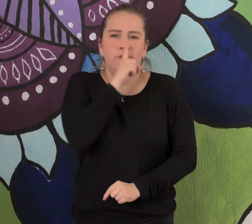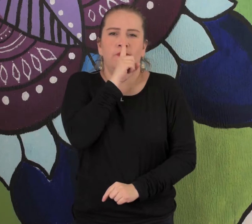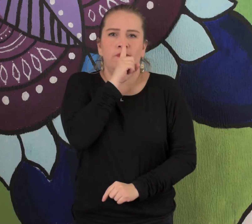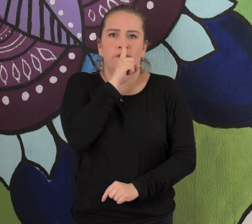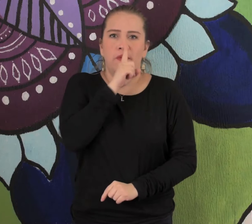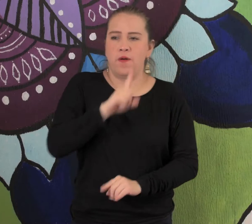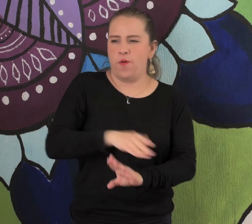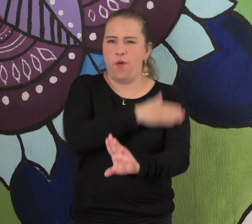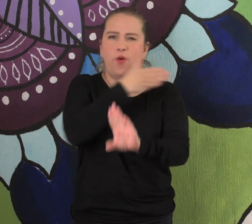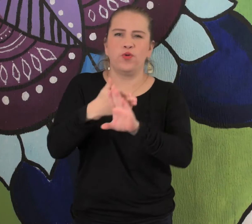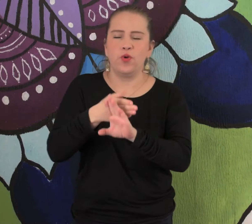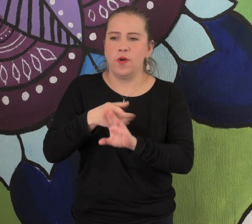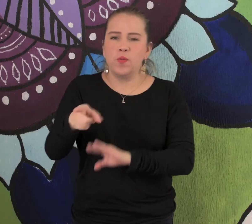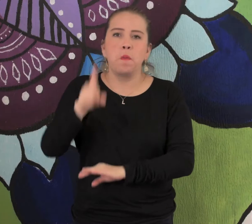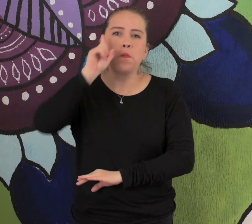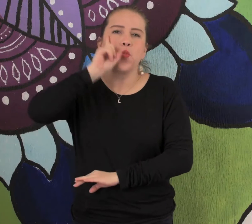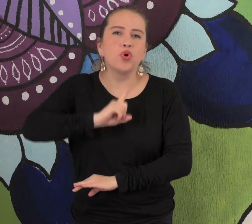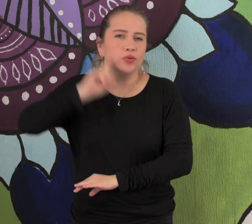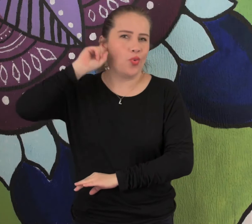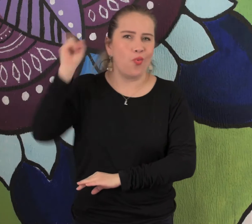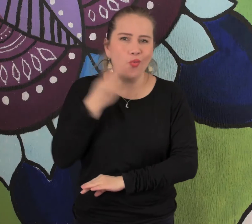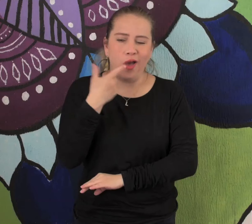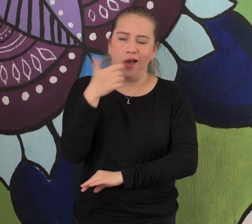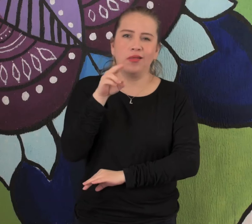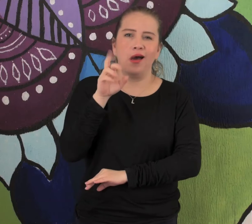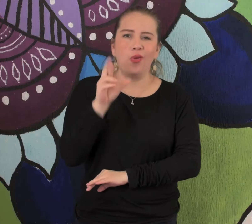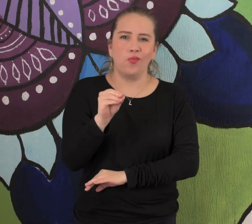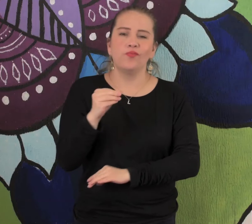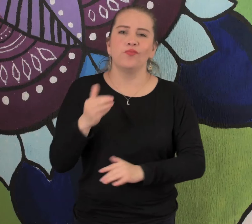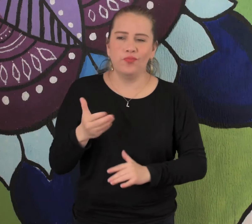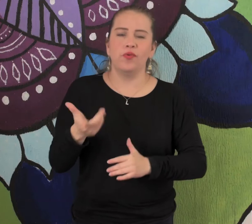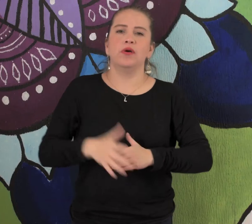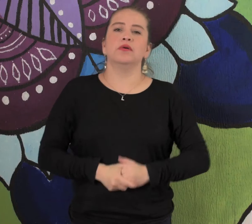Rompiendo el silencio, violencia de género y mujeres sordas.